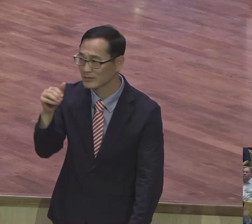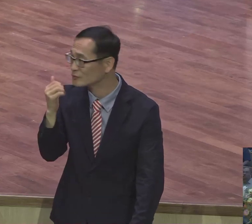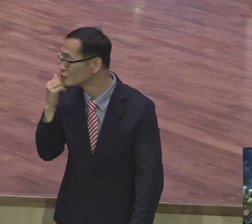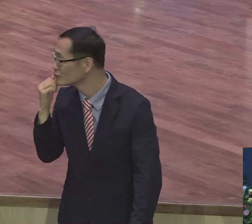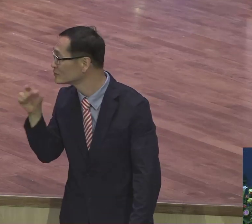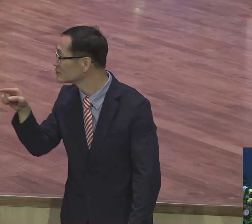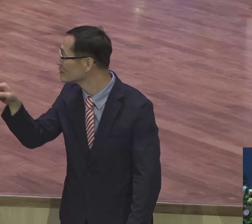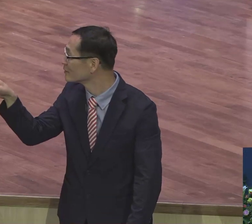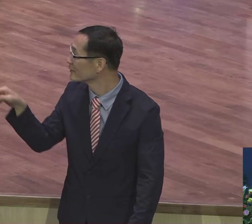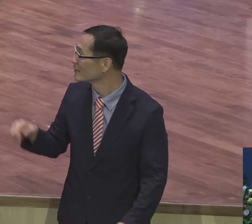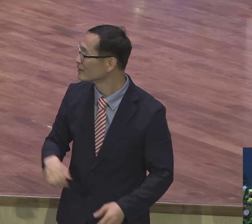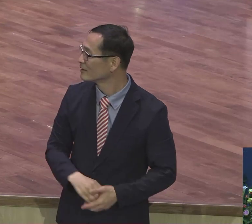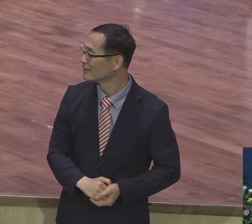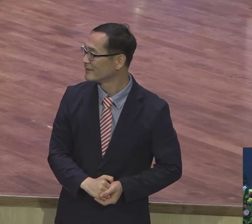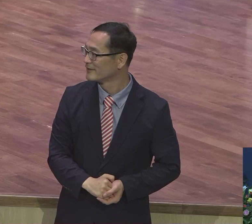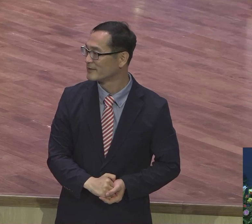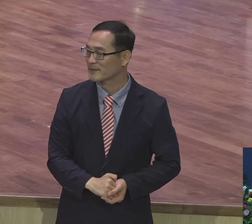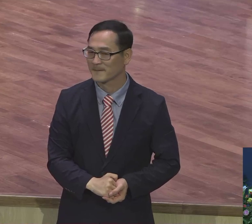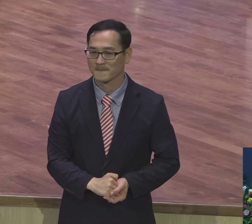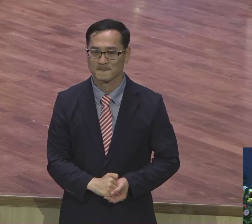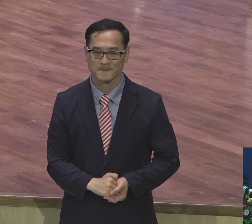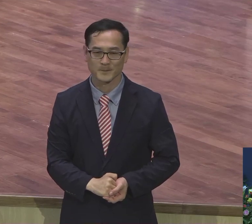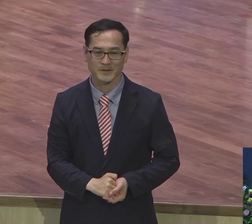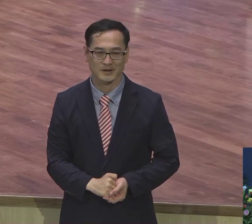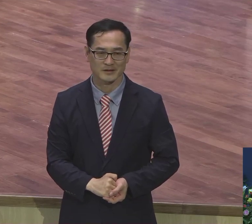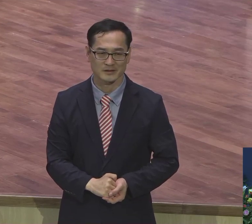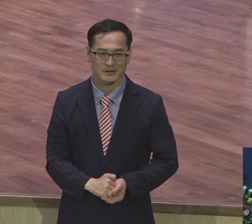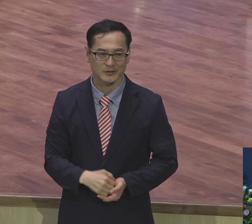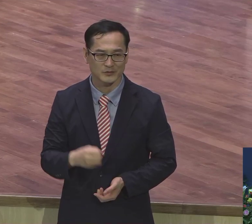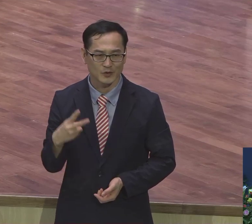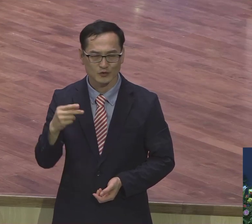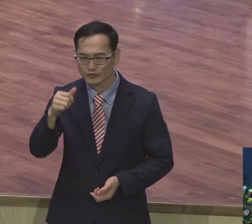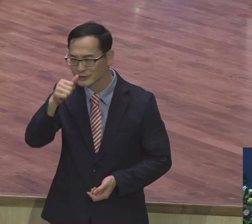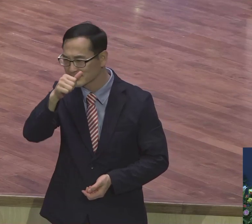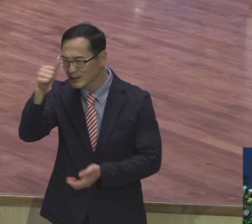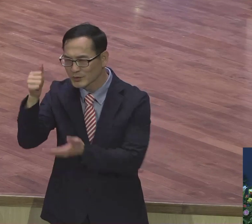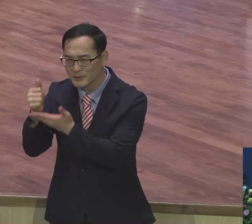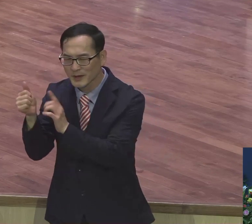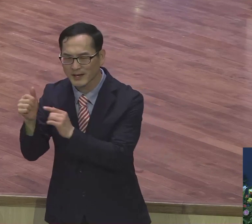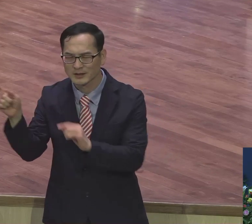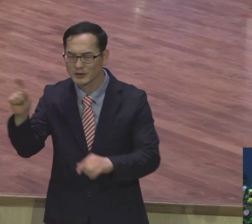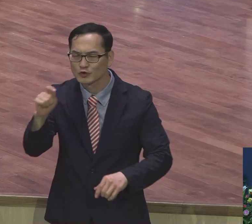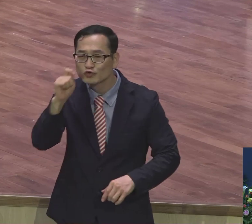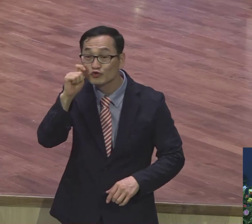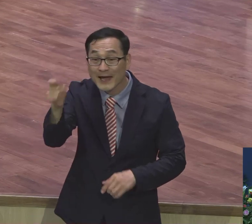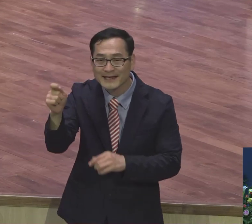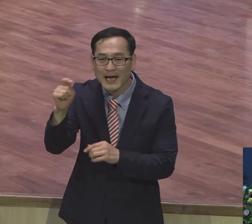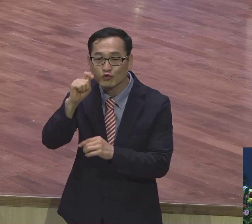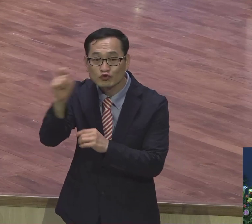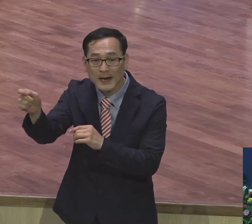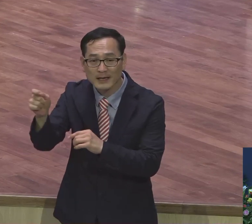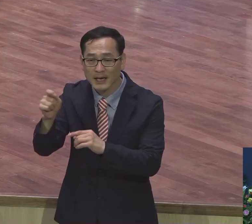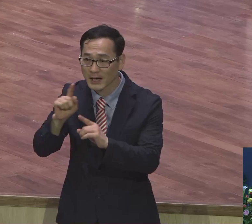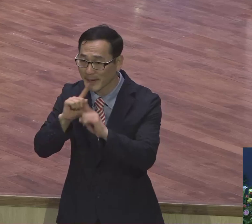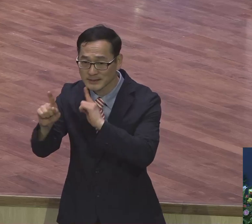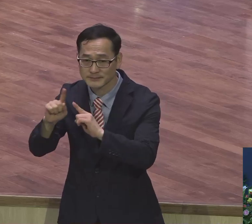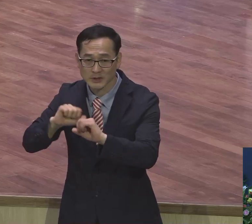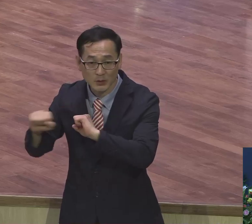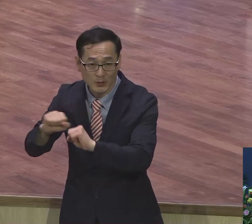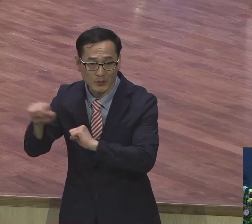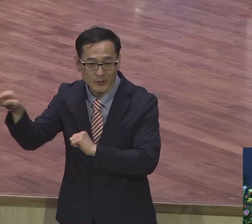우리 지금 정무시 성사님은요. 우크라나를 사역하지만. 우크라나에서